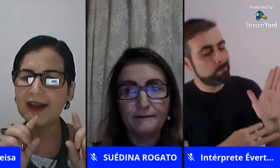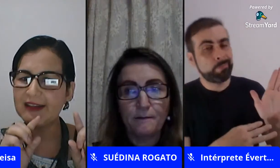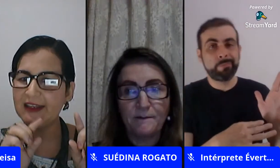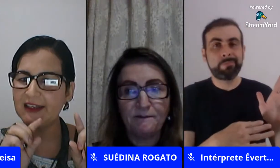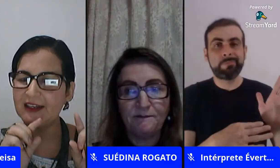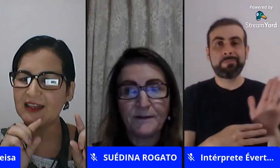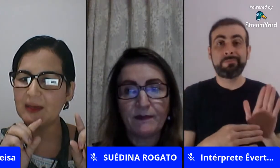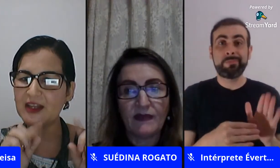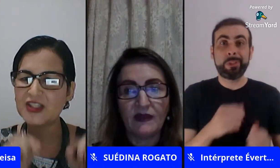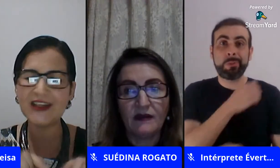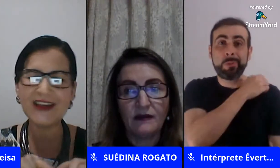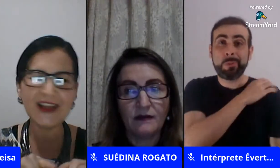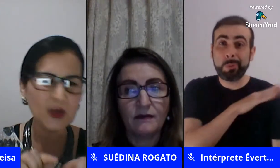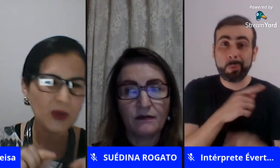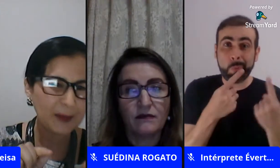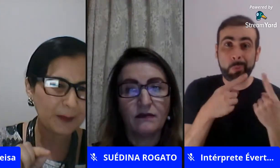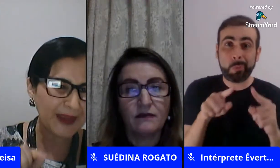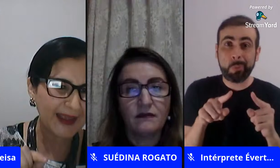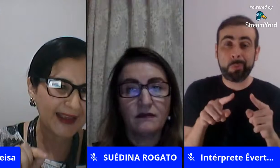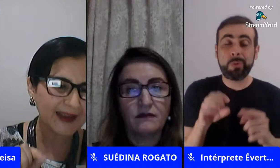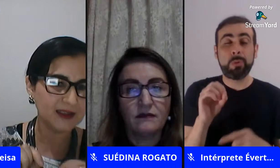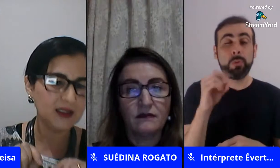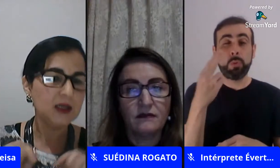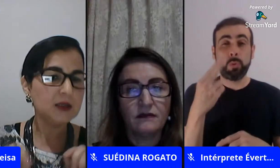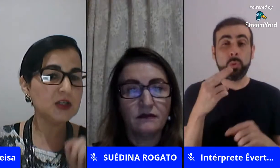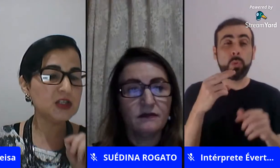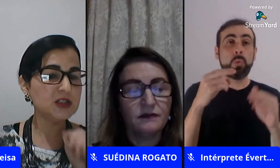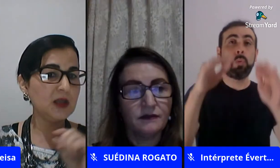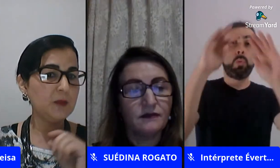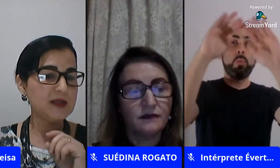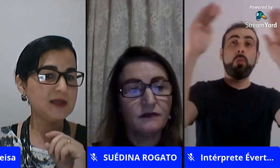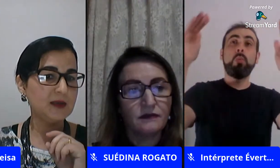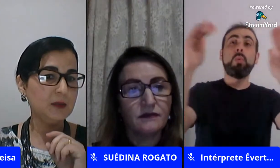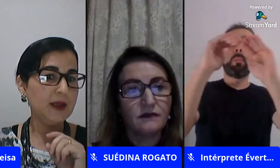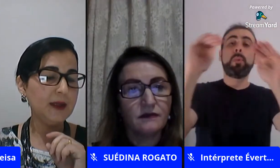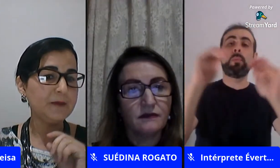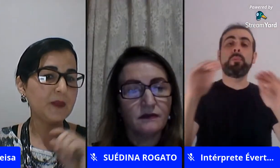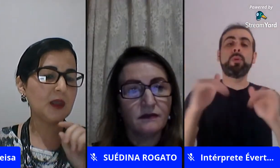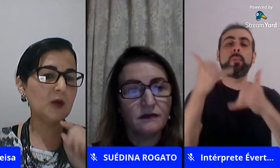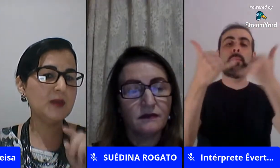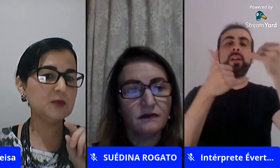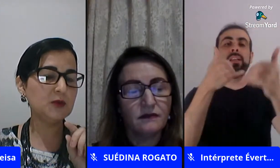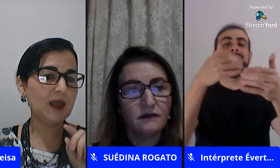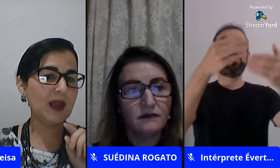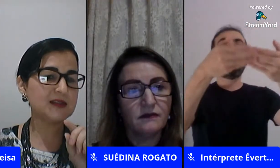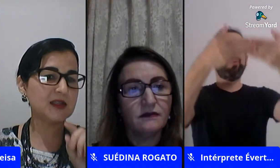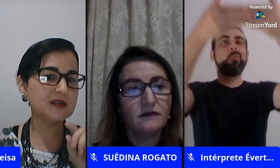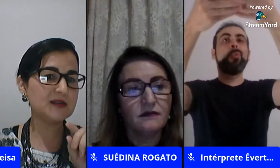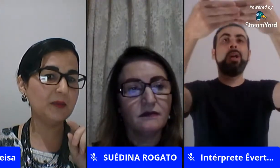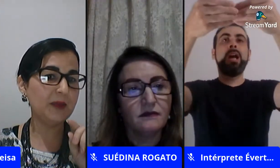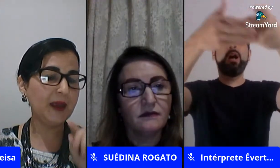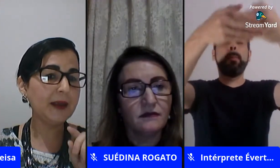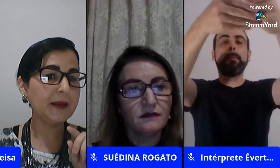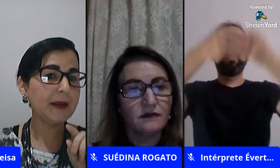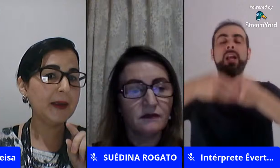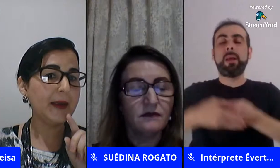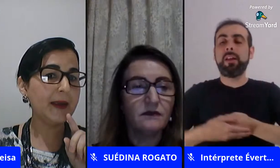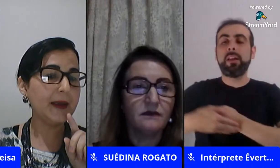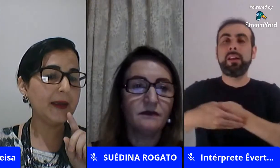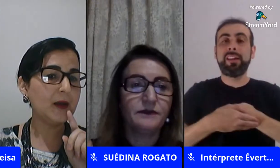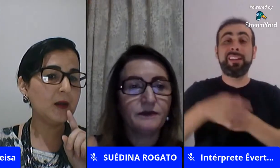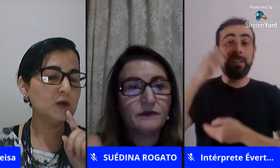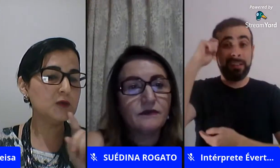aquela boneca negra que tá na prateleira e ninguém nunca pega então a gente tem que pensar também que ao mesmo tempo as crianças também